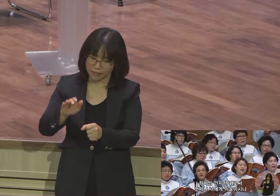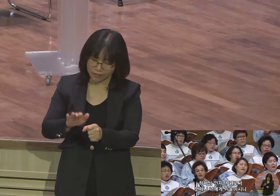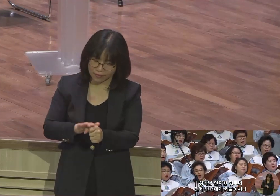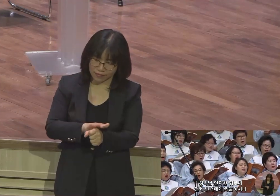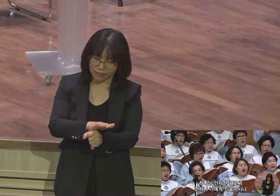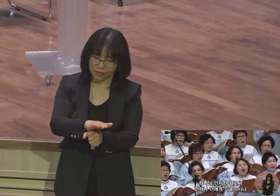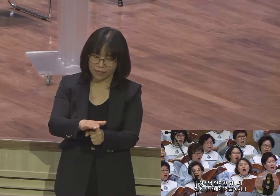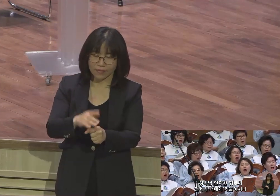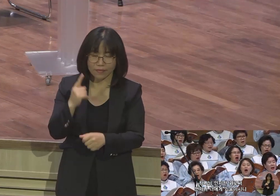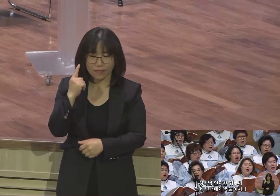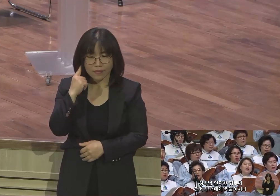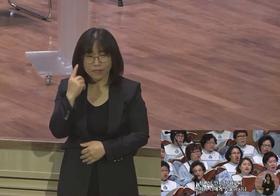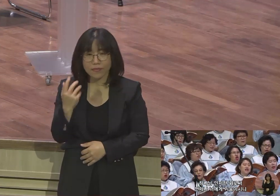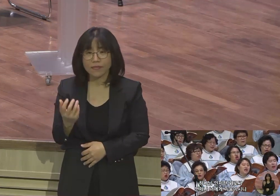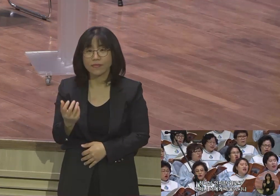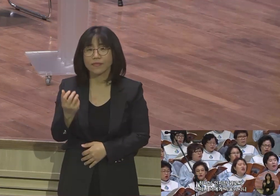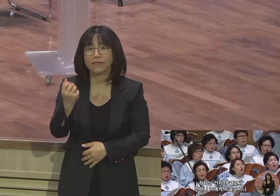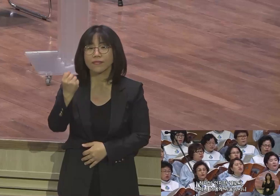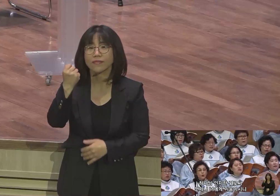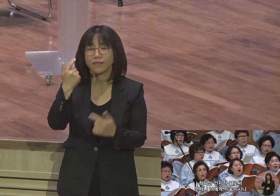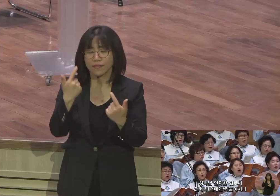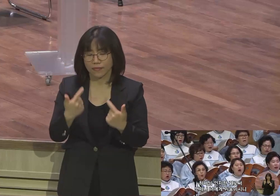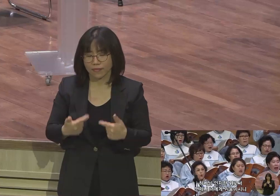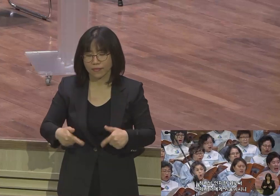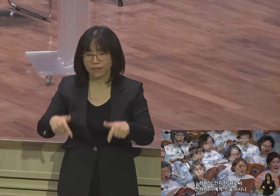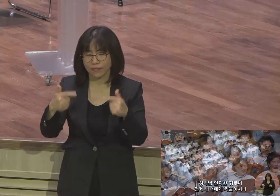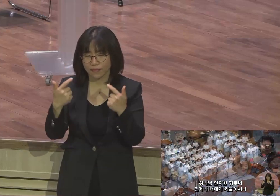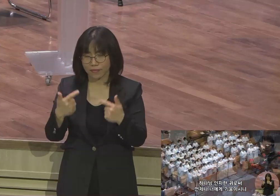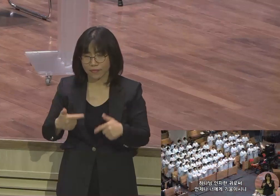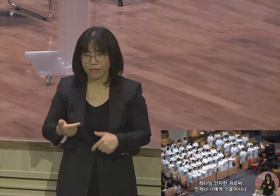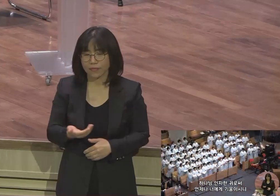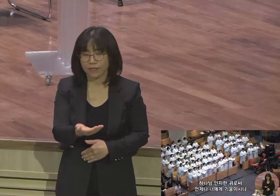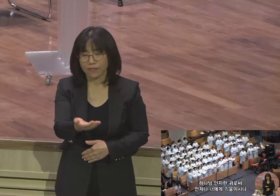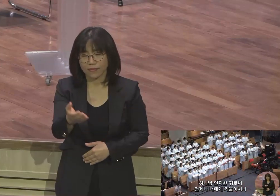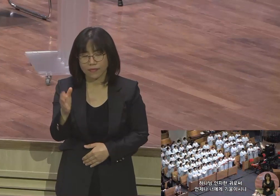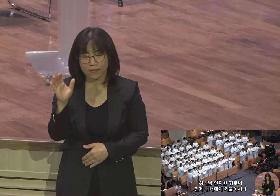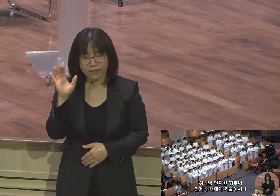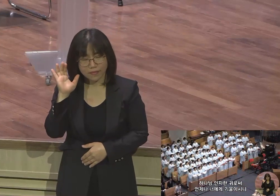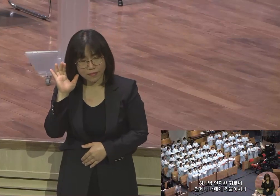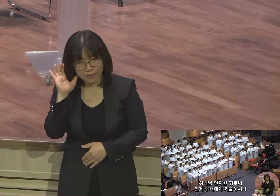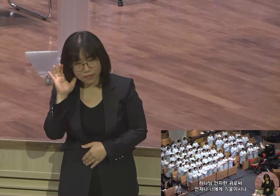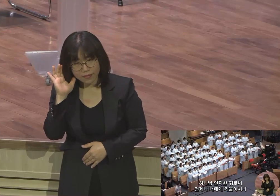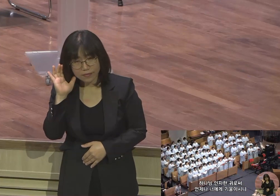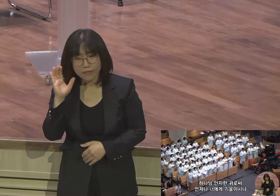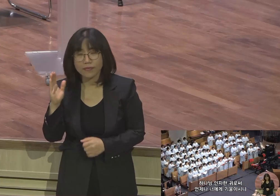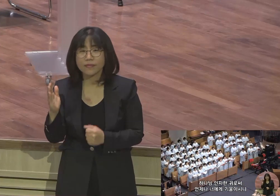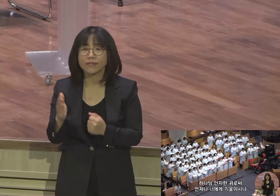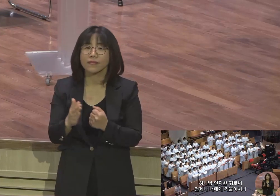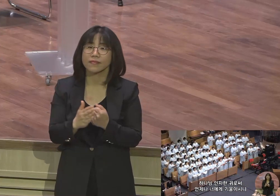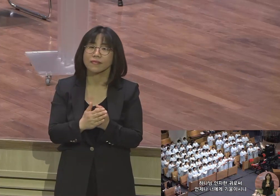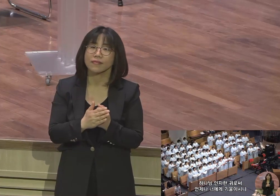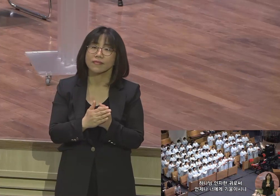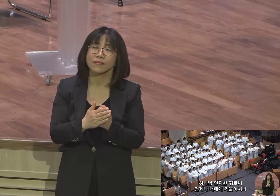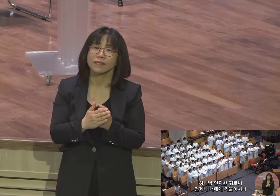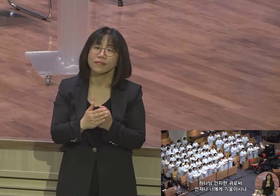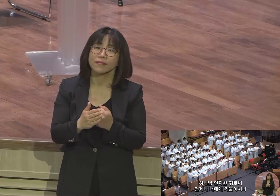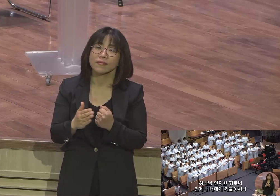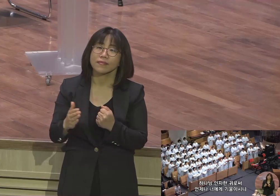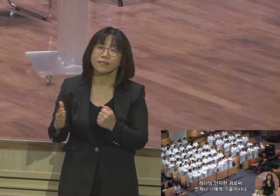하나님은 장비로서 언제나 너에게 기울이시니